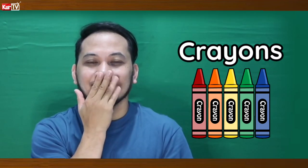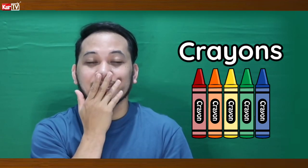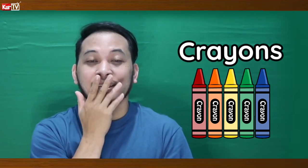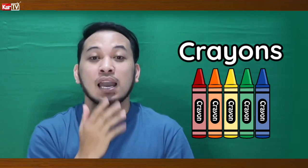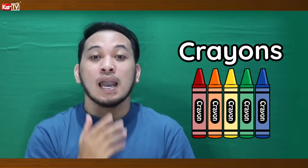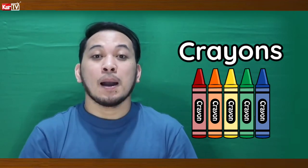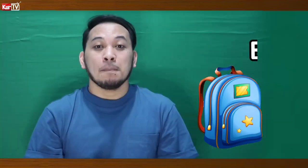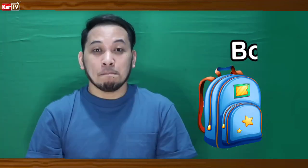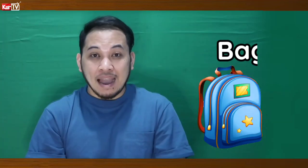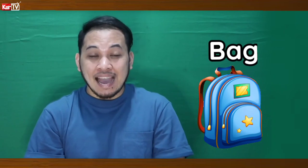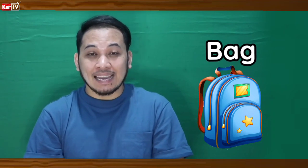Blackboard